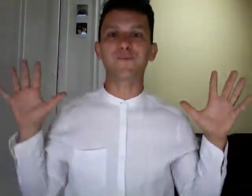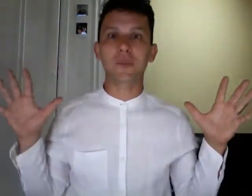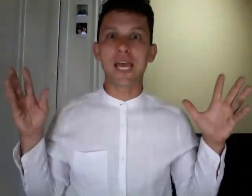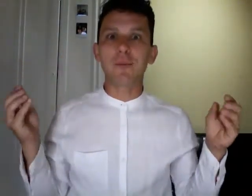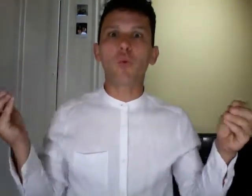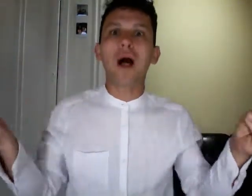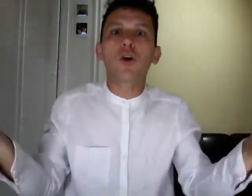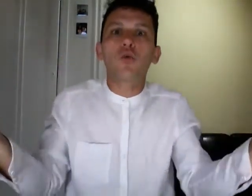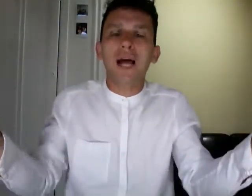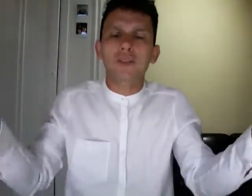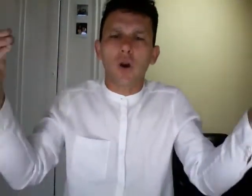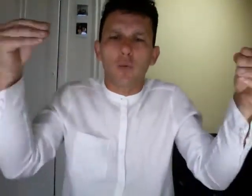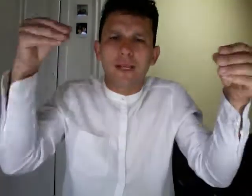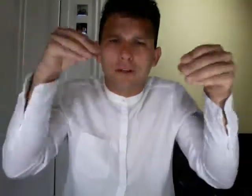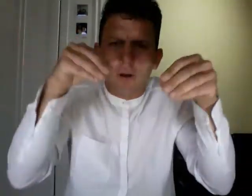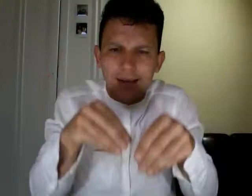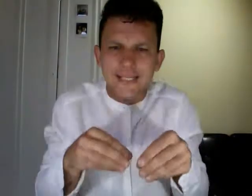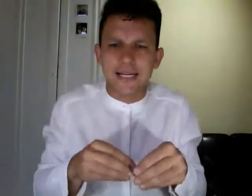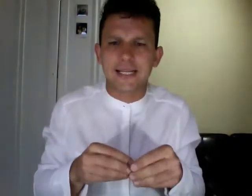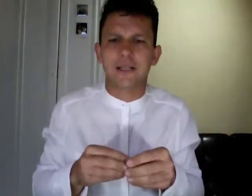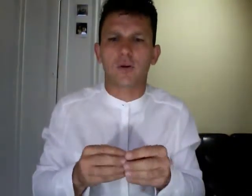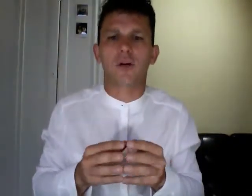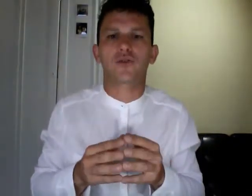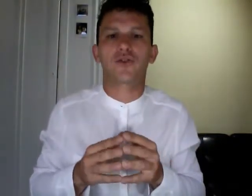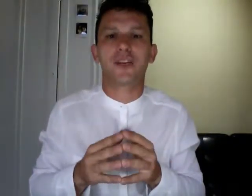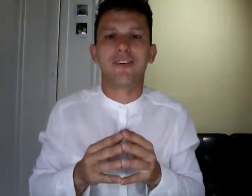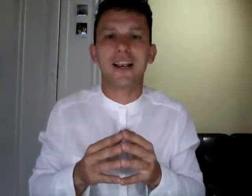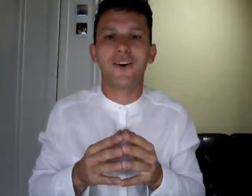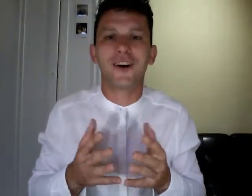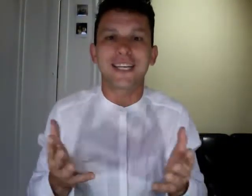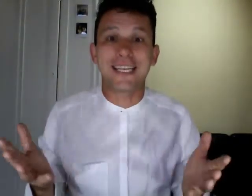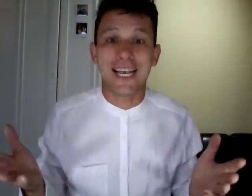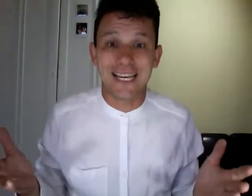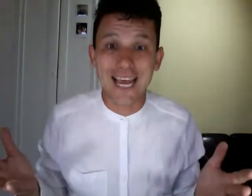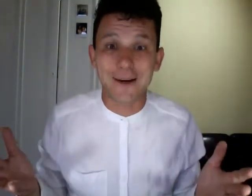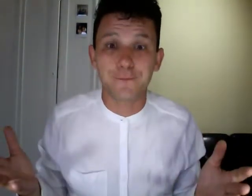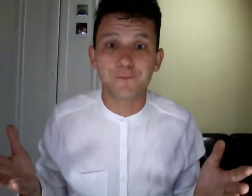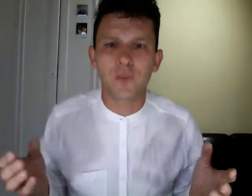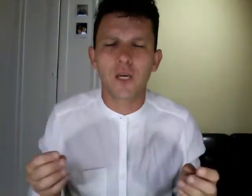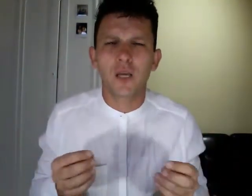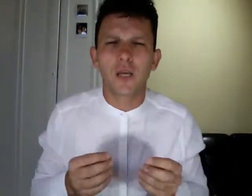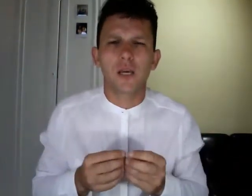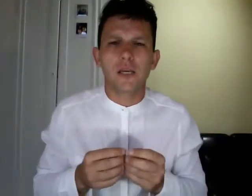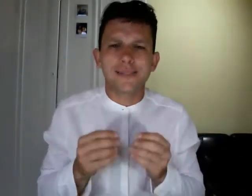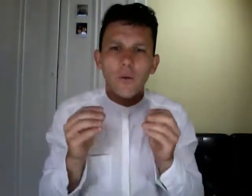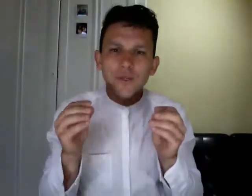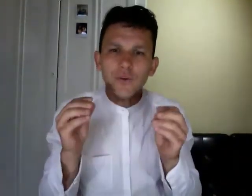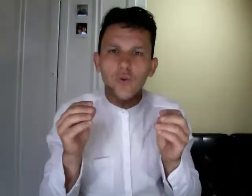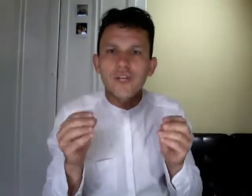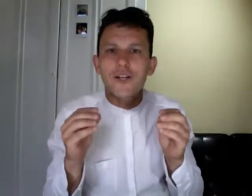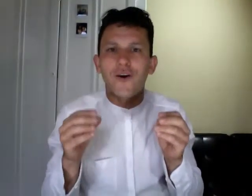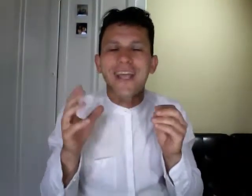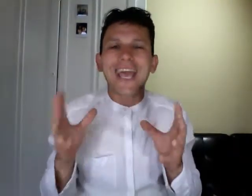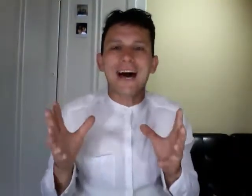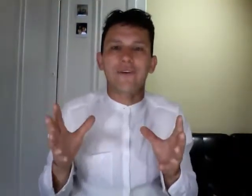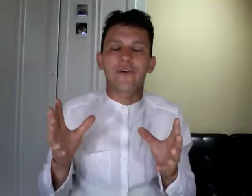qualcun altro ha cominciato a mettere dentro al nostro cervello delle idee se questo concetto è chiaro